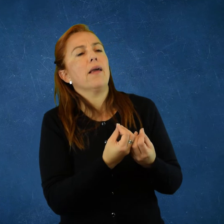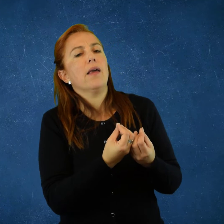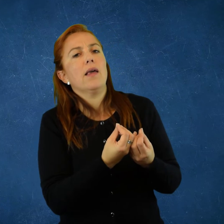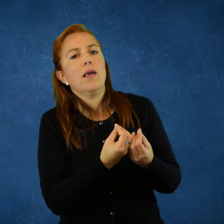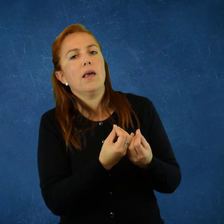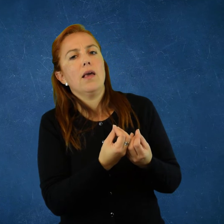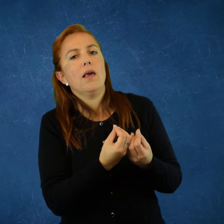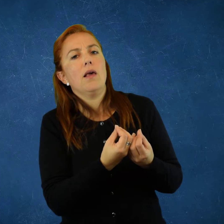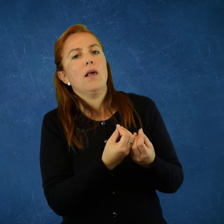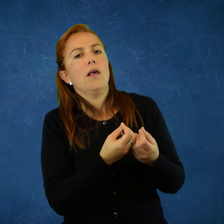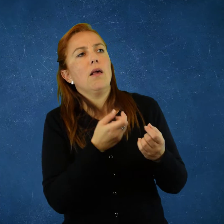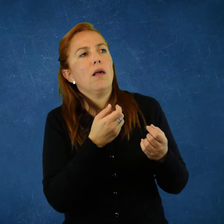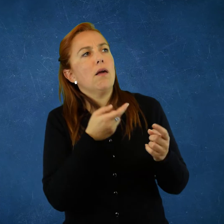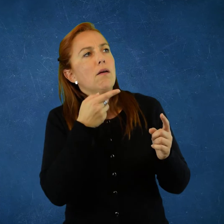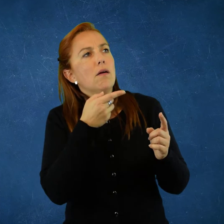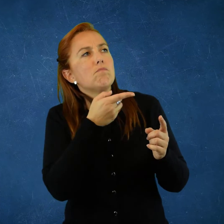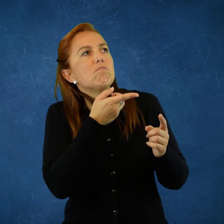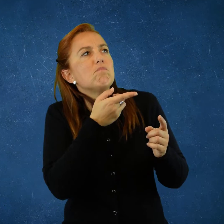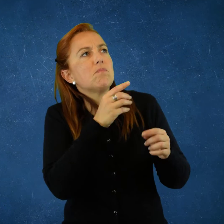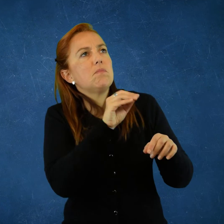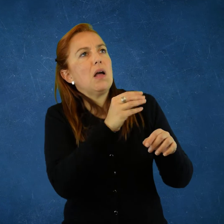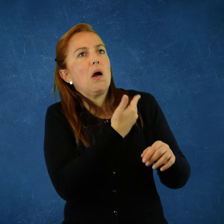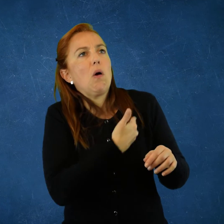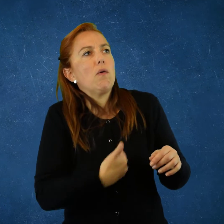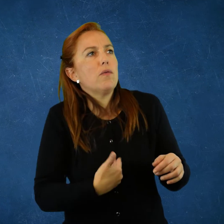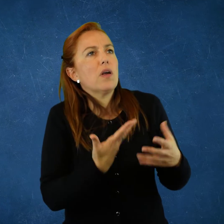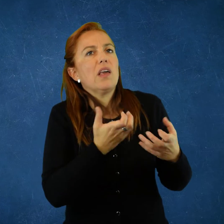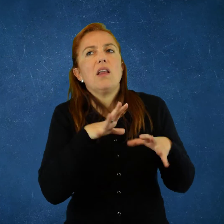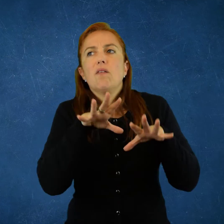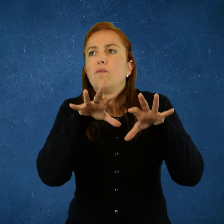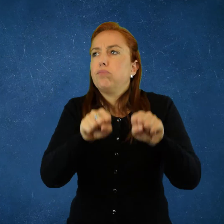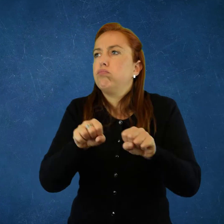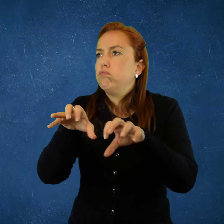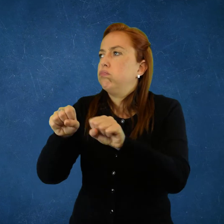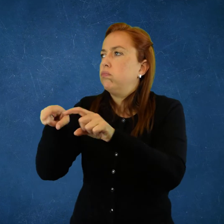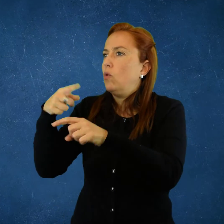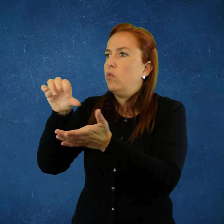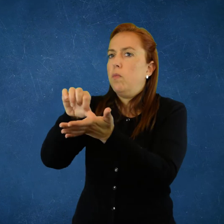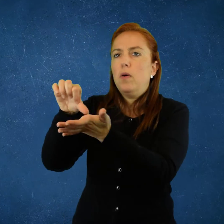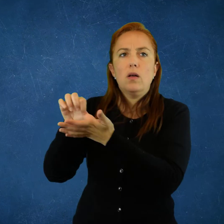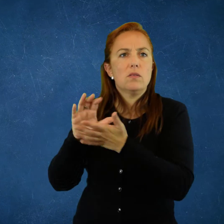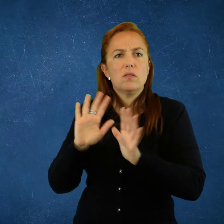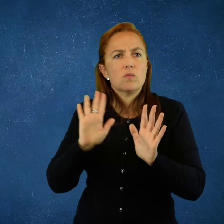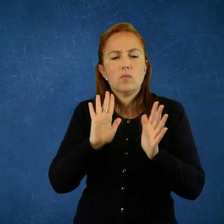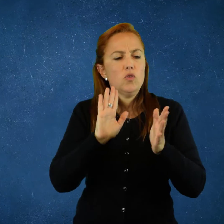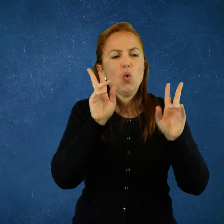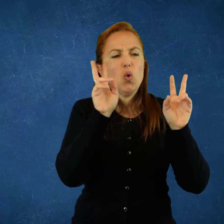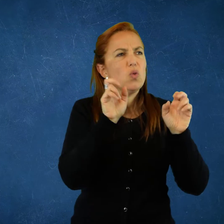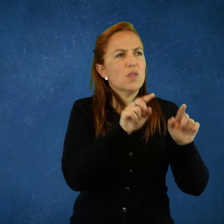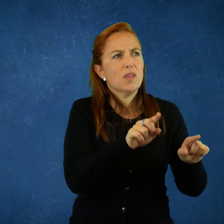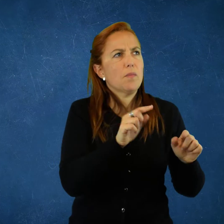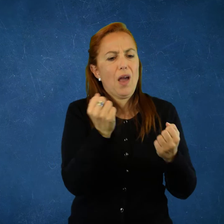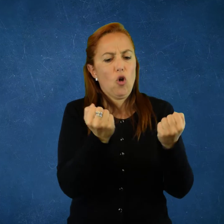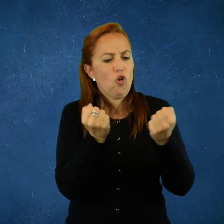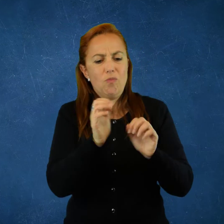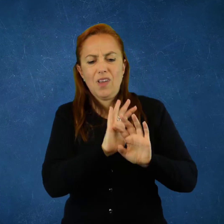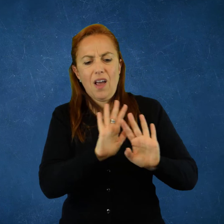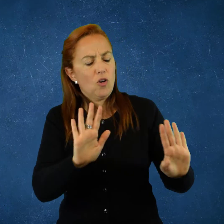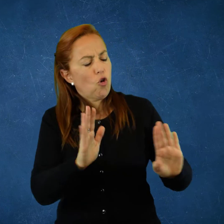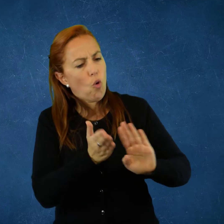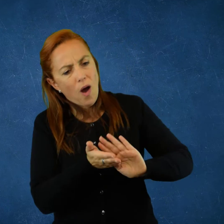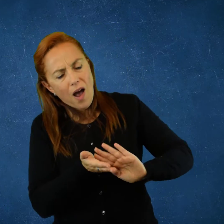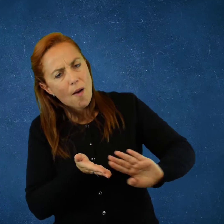quiere que el Estado intervenga. ¿Para qué vamos a estar detrás de gobiernos y estados que proponen invadir otros territorios?